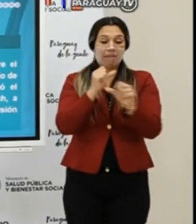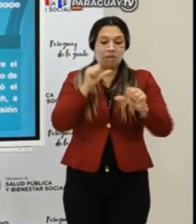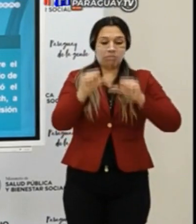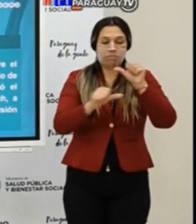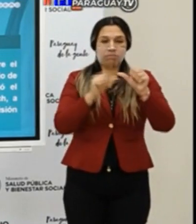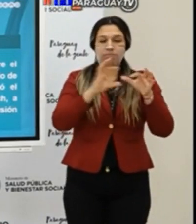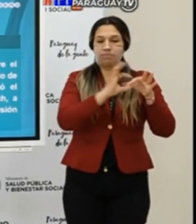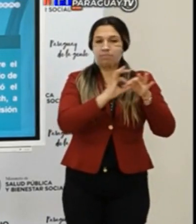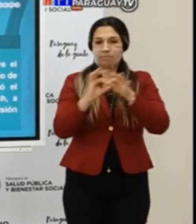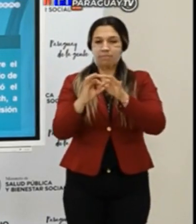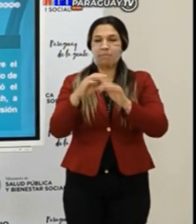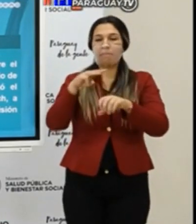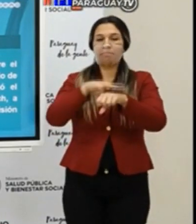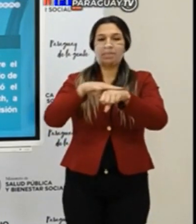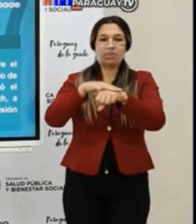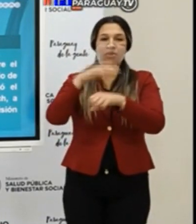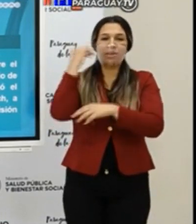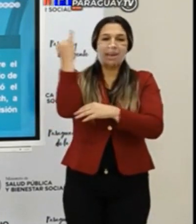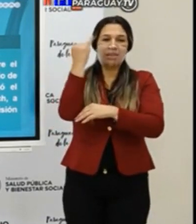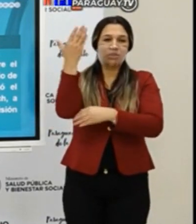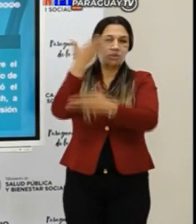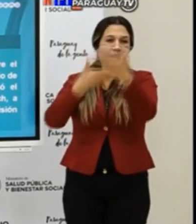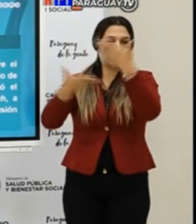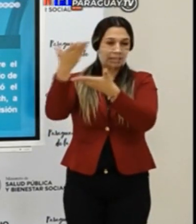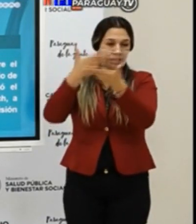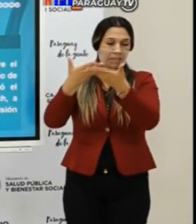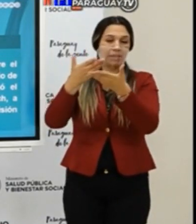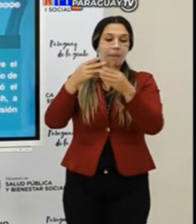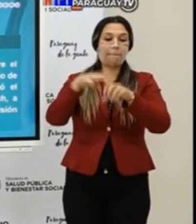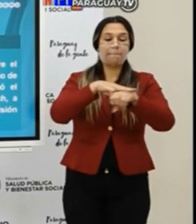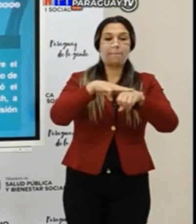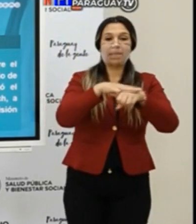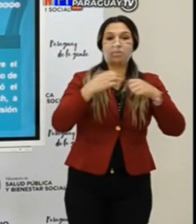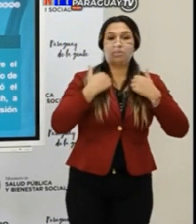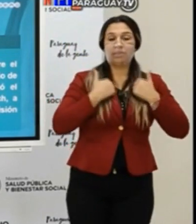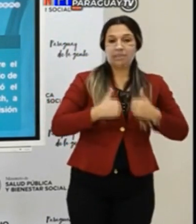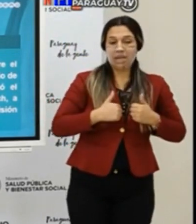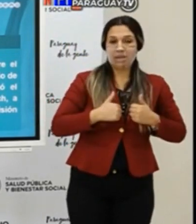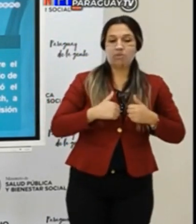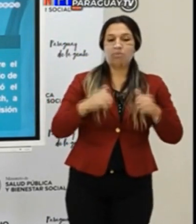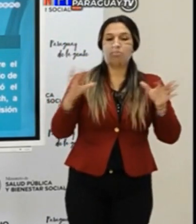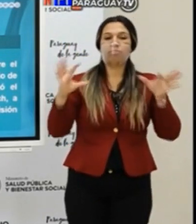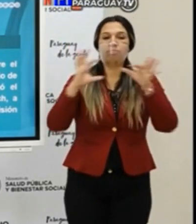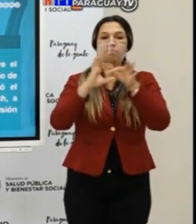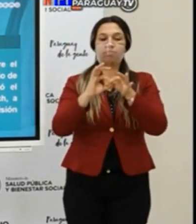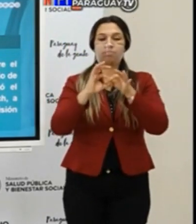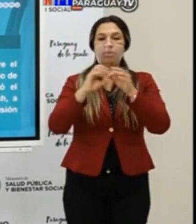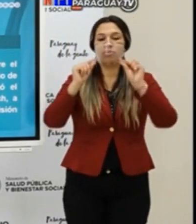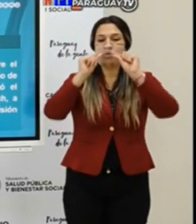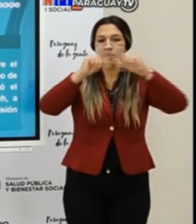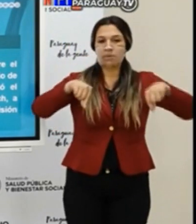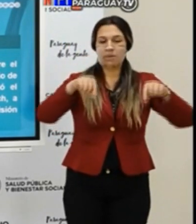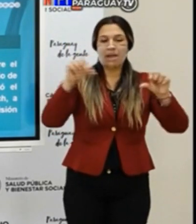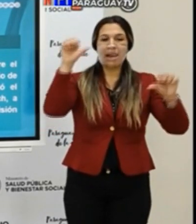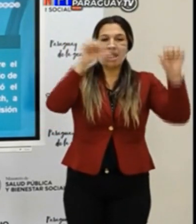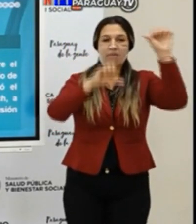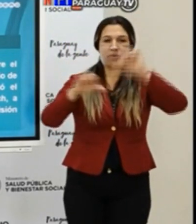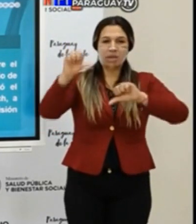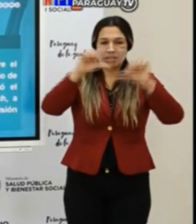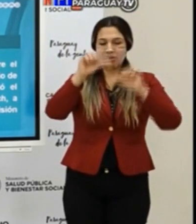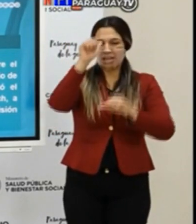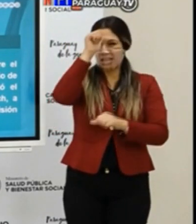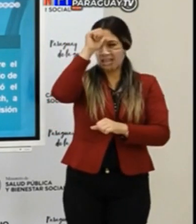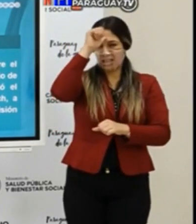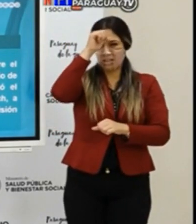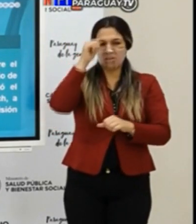el ministerio de relaciones exteriores y el ministerio de salud pública se suscribió el contrato con el laboratorio indio barack